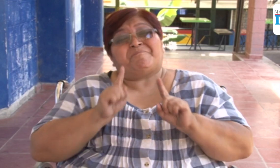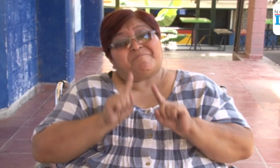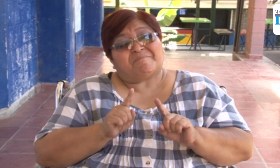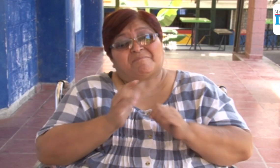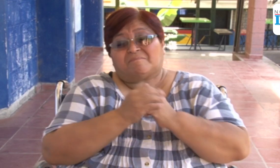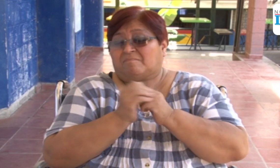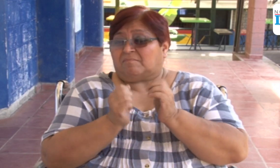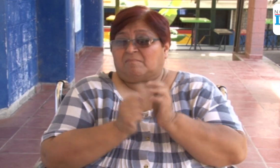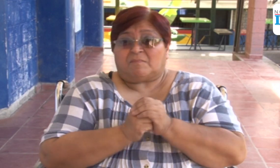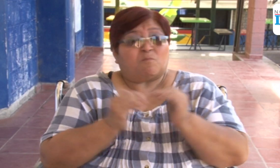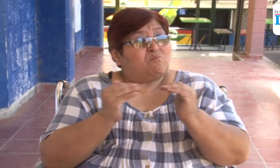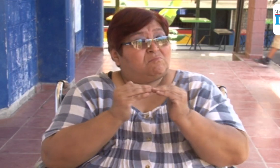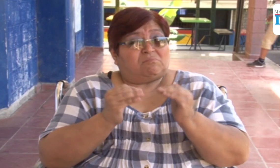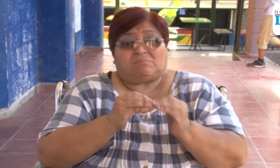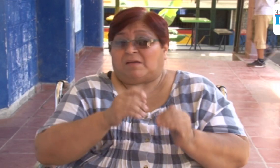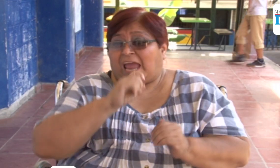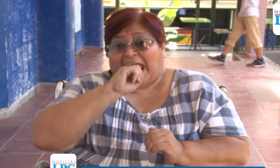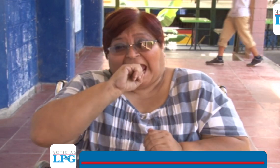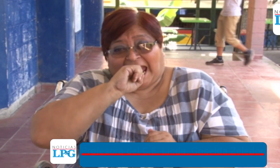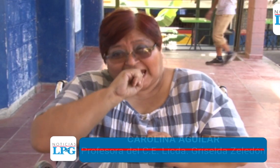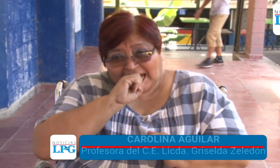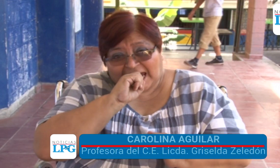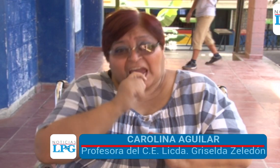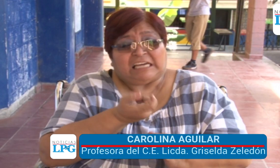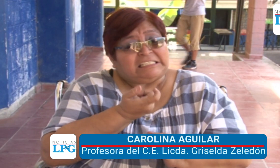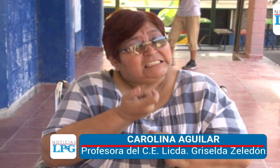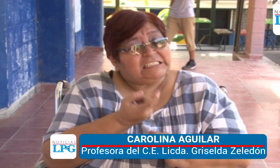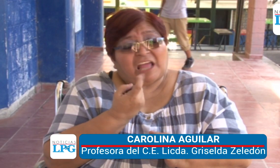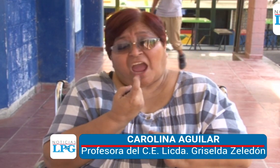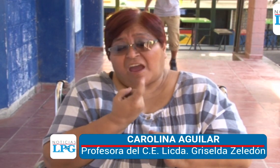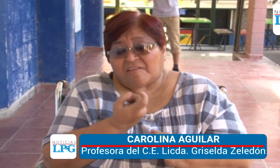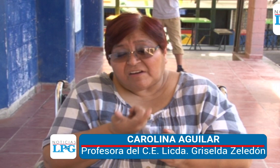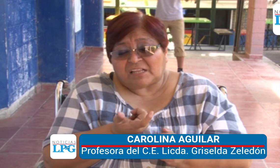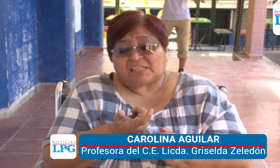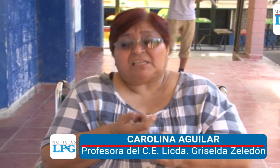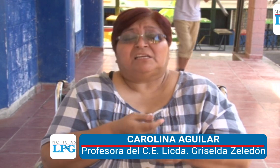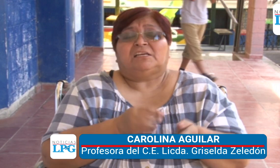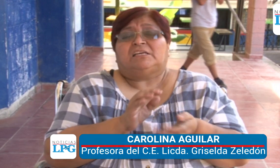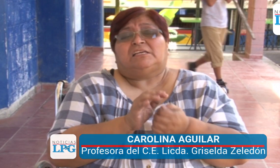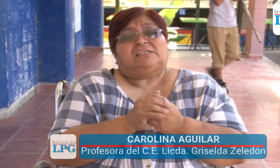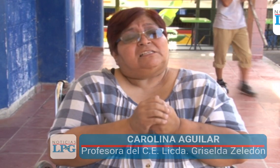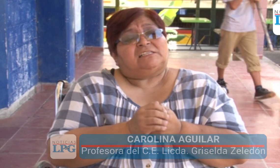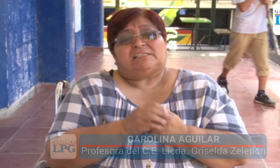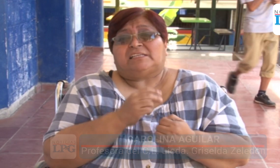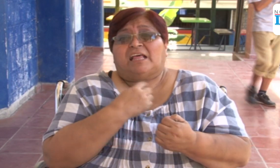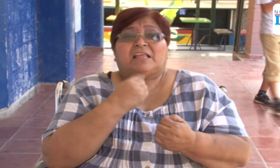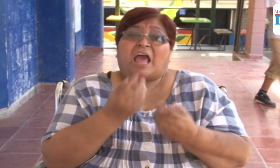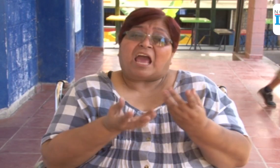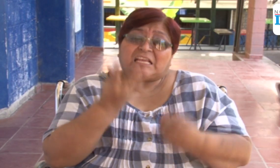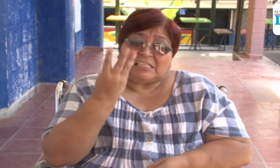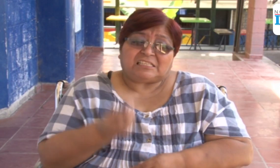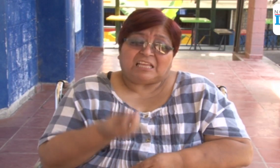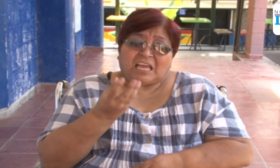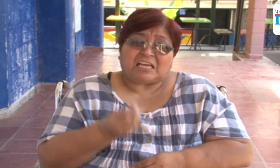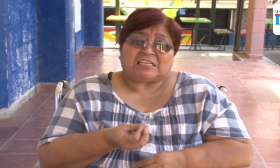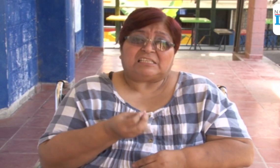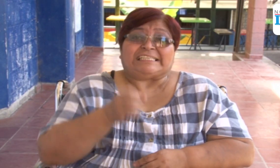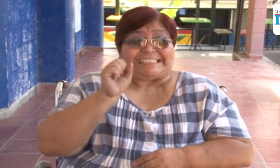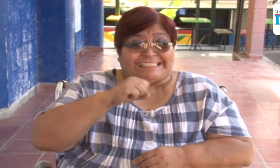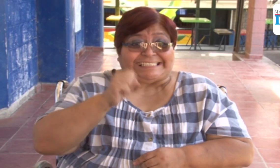Aquí vienen estudiantes de todos los departamentos. En las áreas rurales del país, el acceso a la educación para